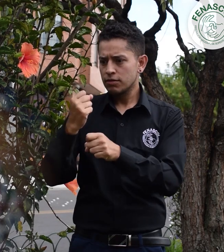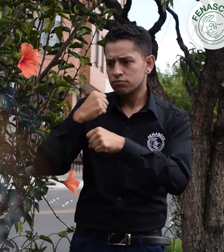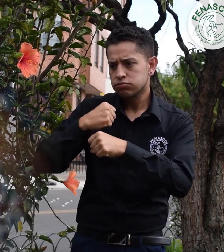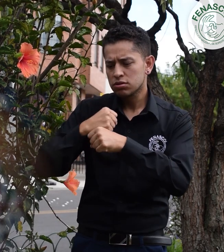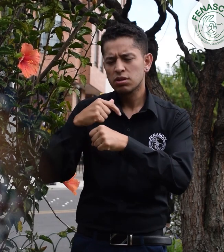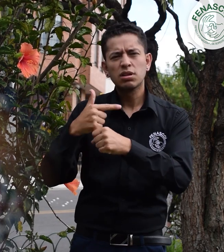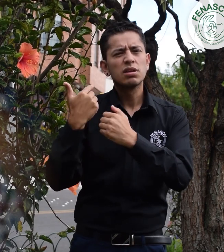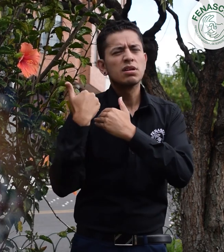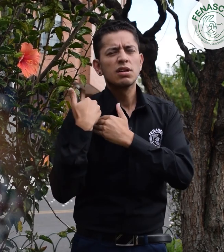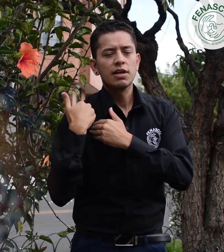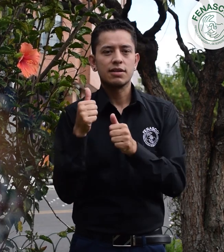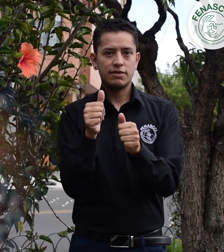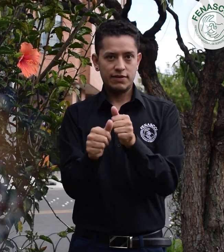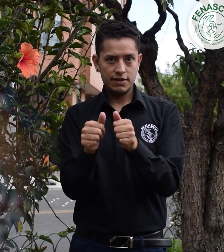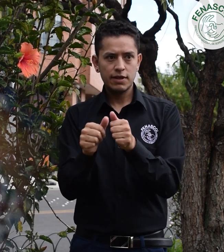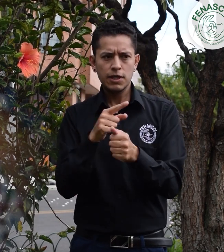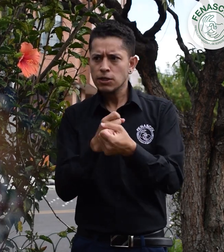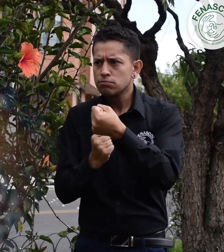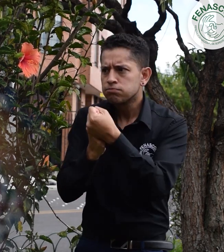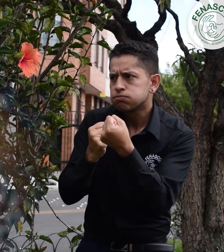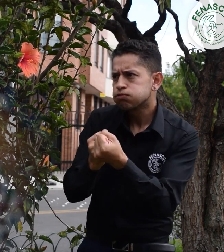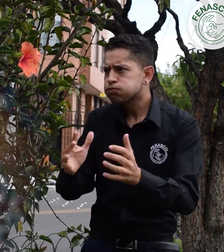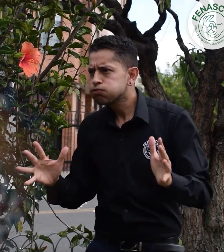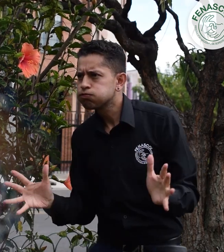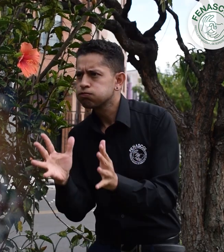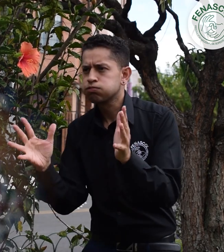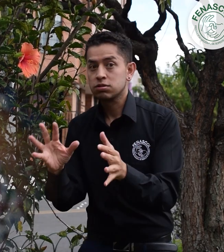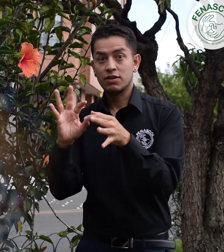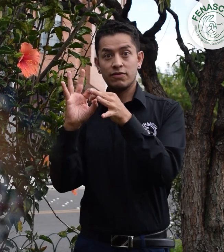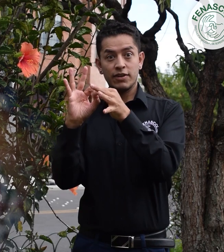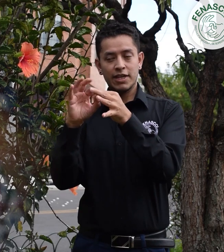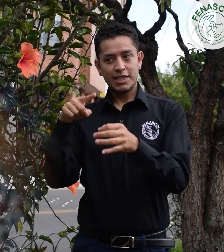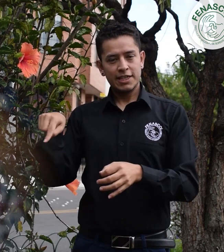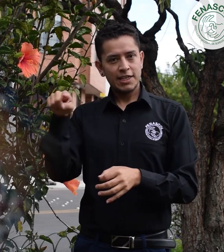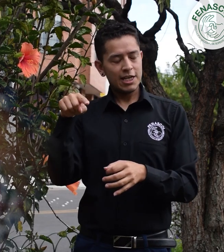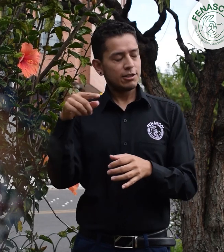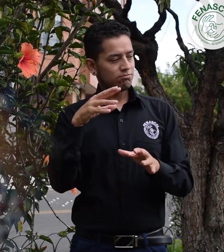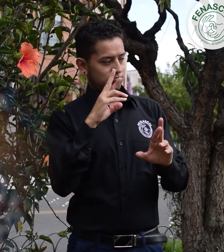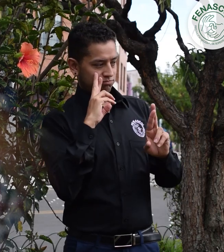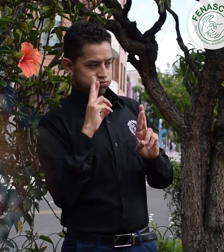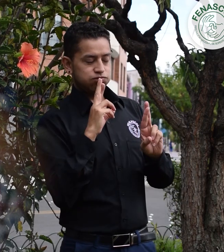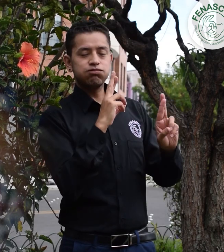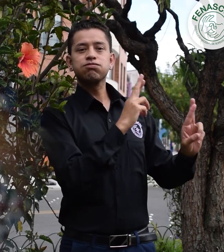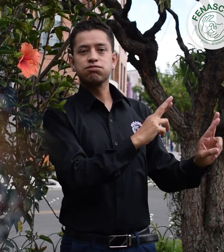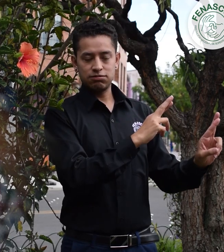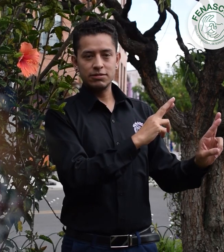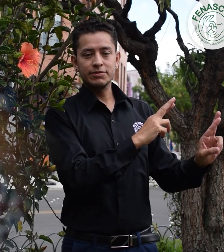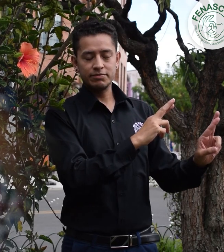tesorero, destacándose por su gran apoyo y dinamismo. Además, reconocemos